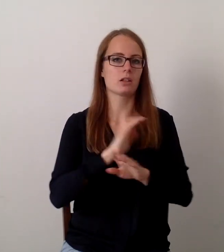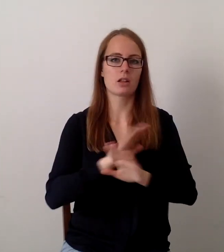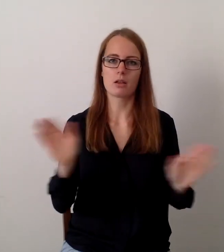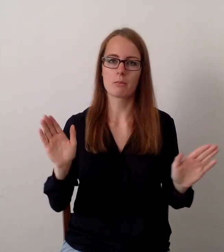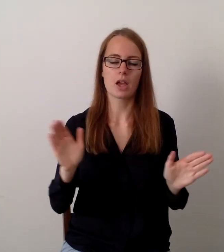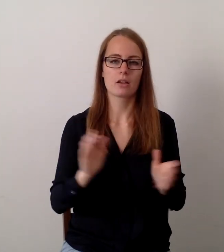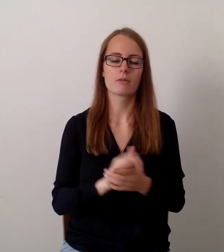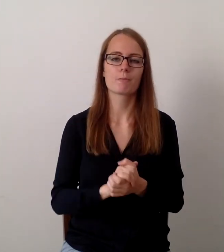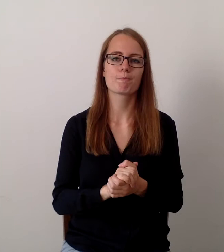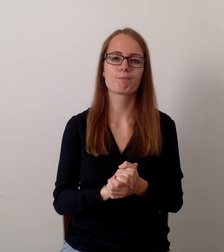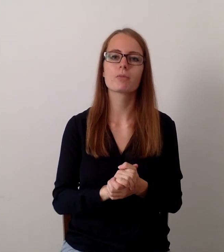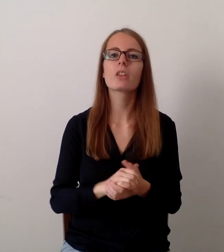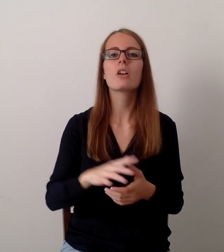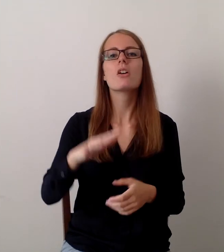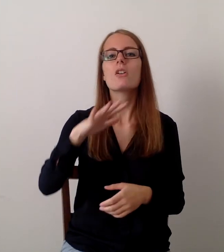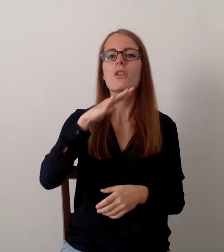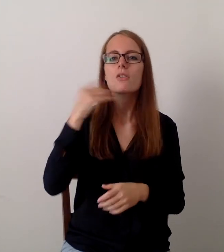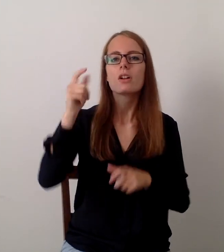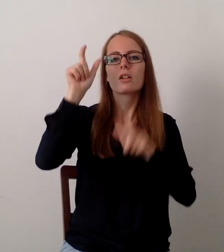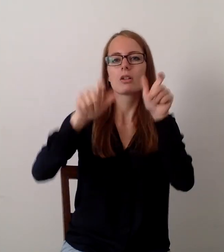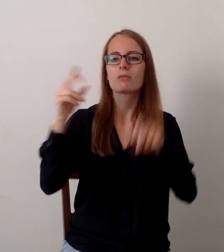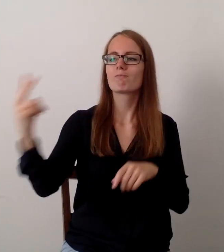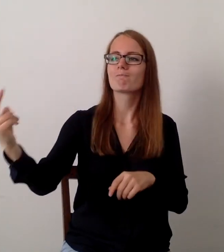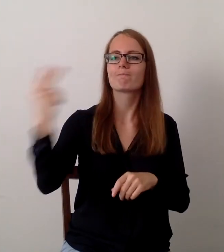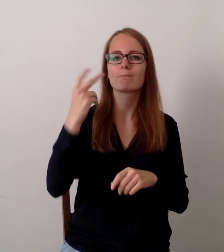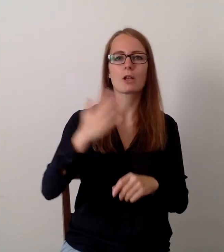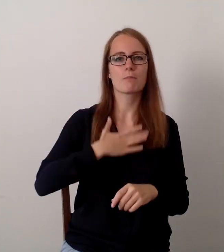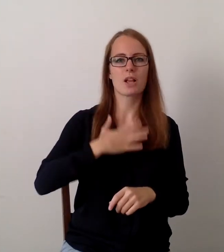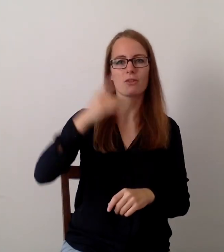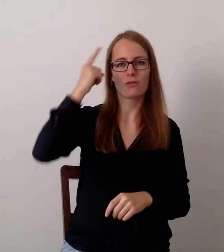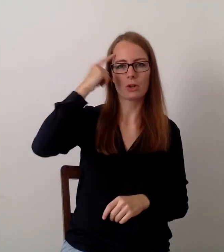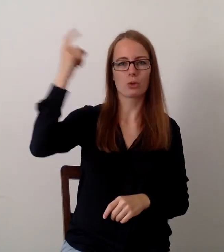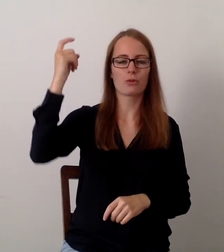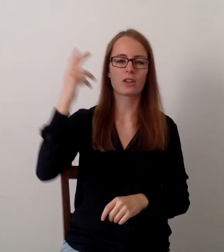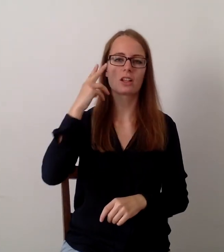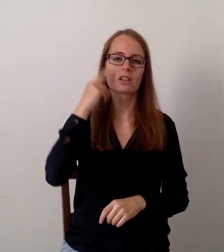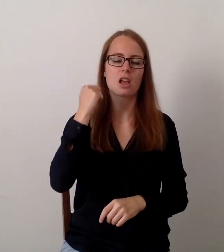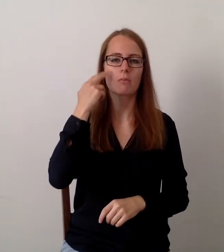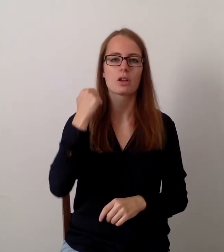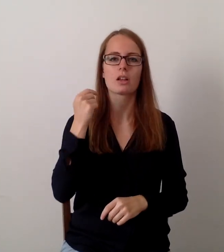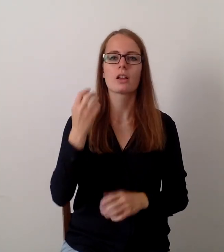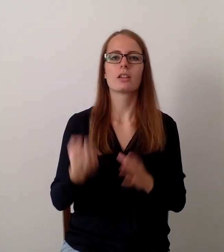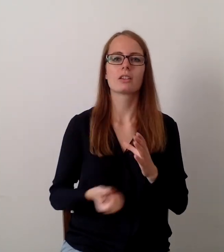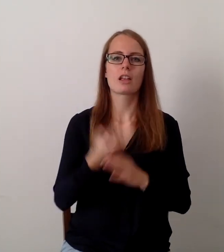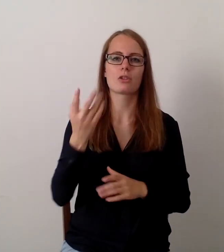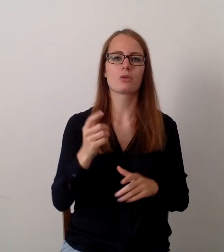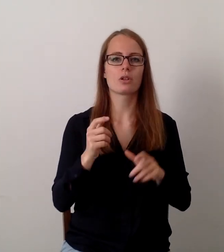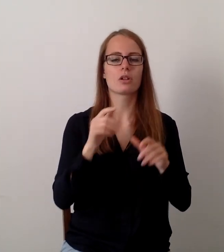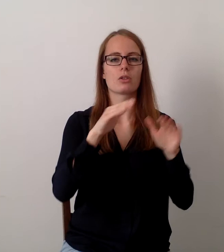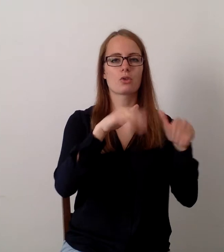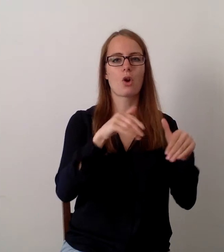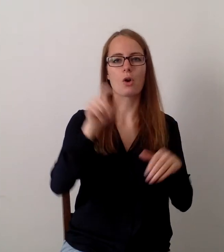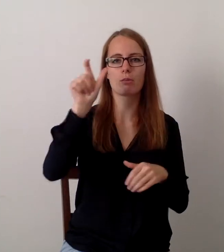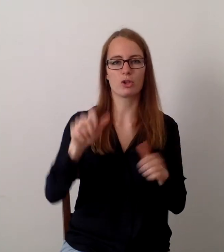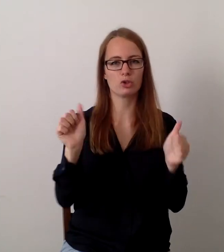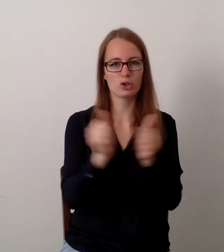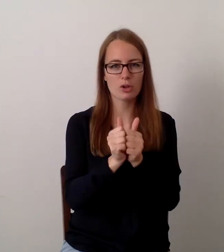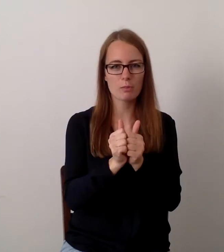Betrachtungsweise, mit der Vision, wie man das Tier sehen muss. Und das hat ja eigentlich extrem viel damit zu tun,